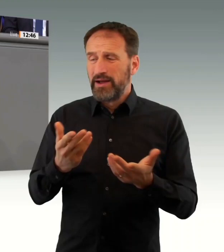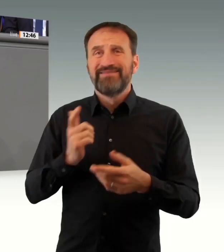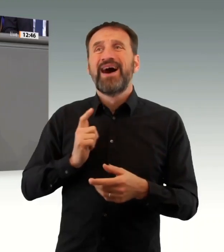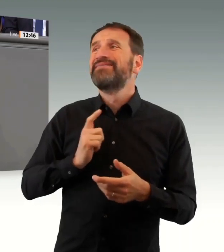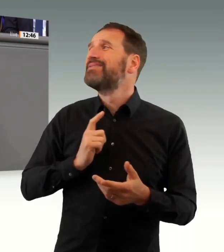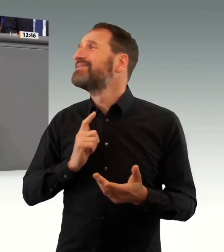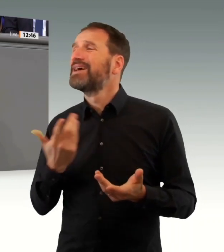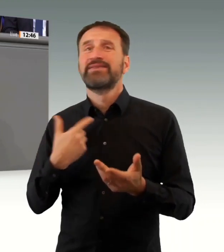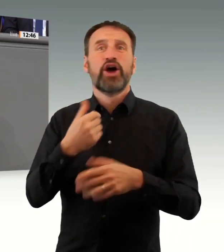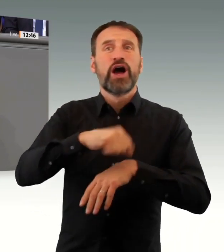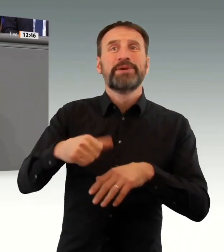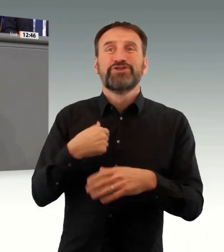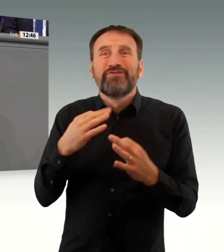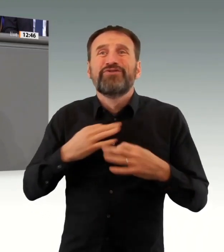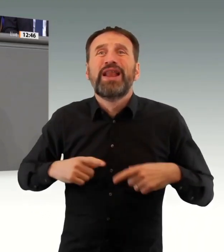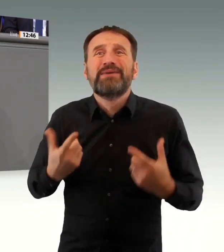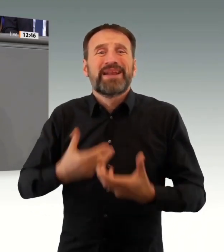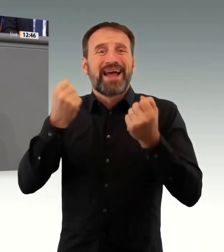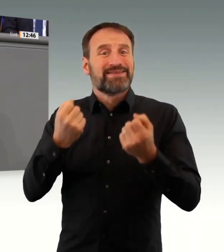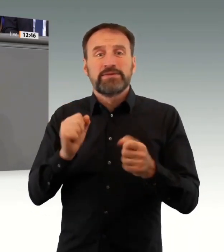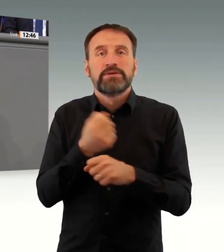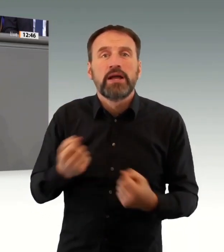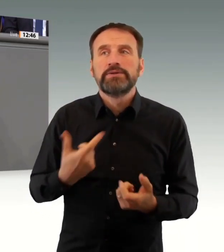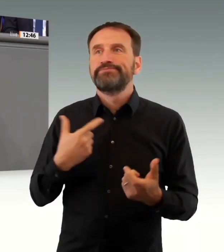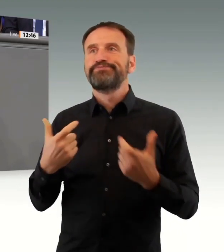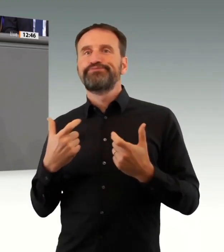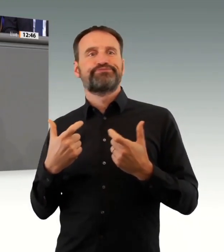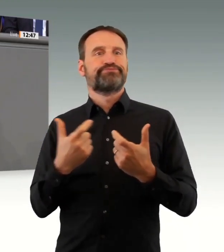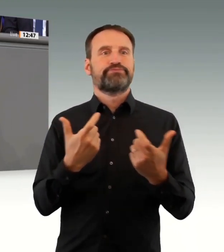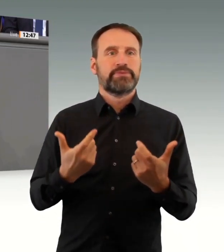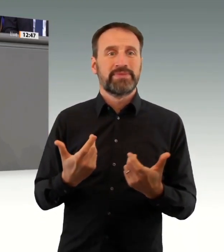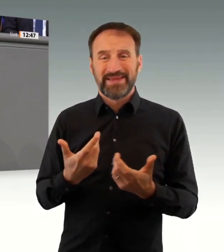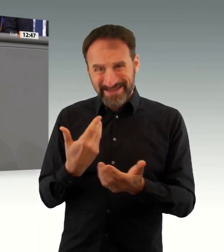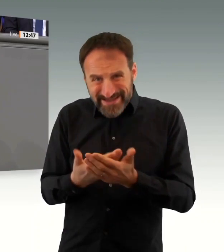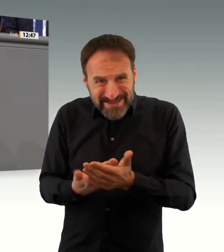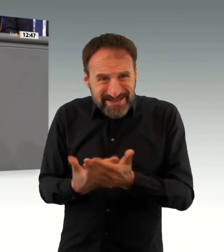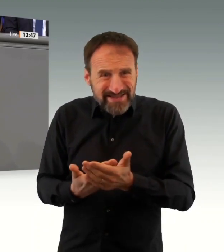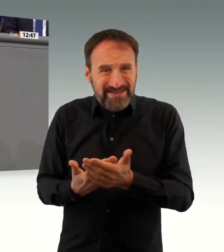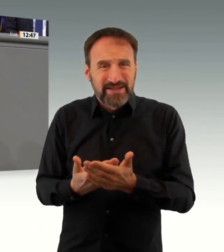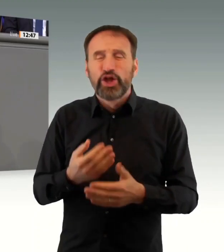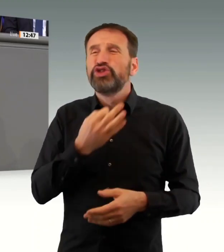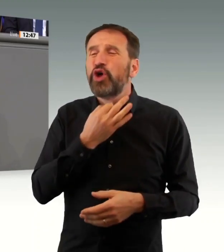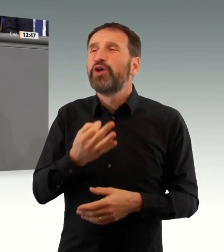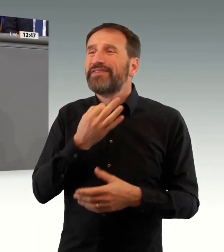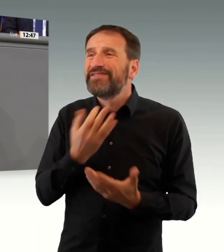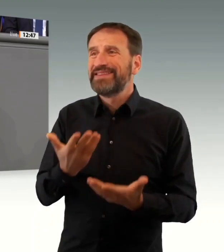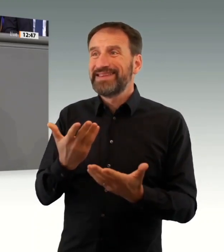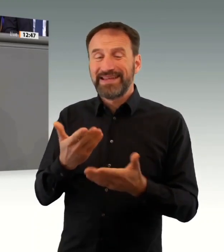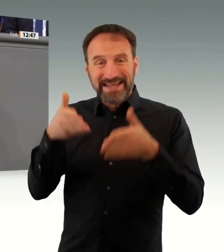hinnehmen. Denn wir haben mit den Impfstoffen ein wirksames Mittel gegen schwere